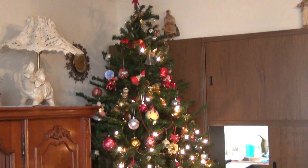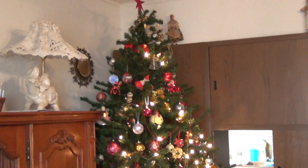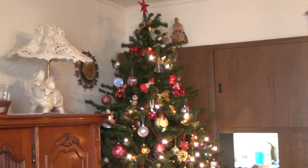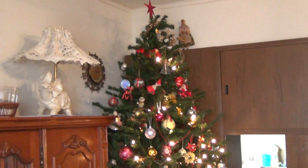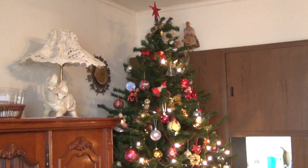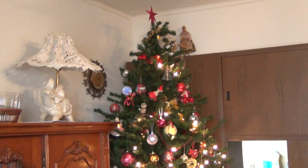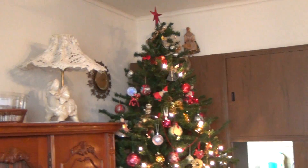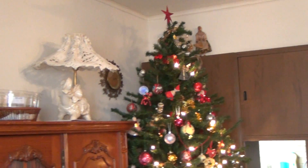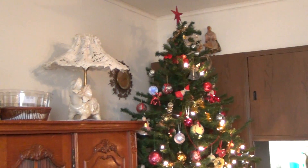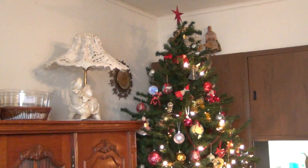Bon,